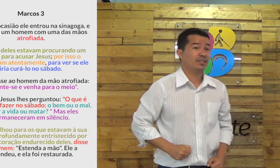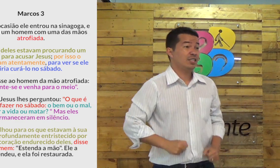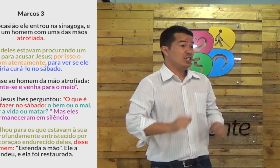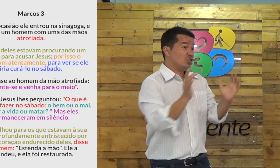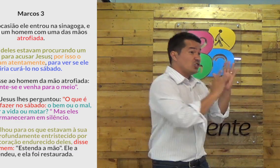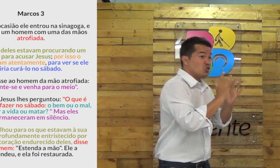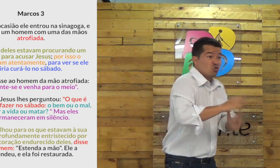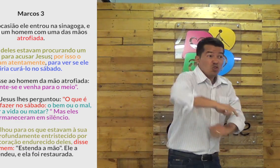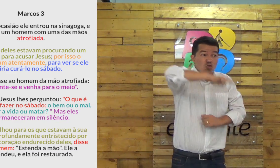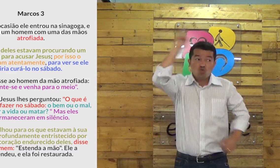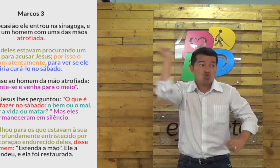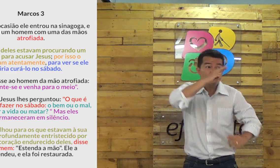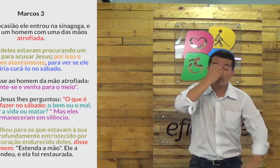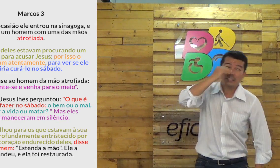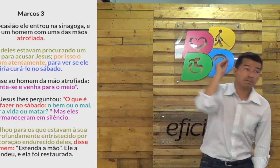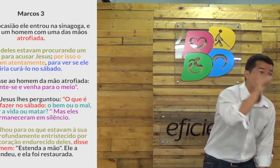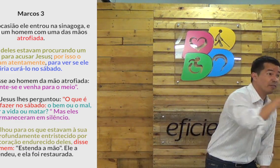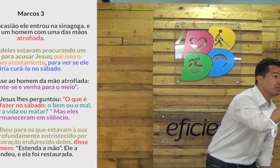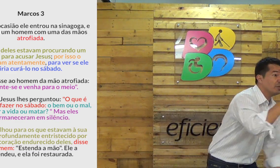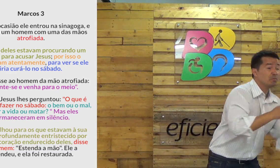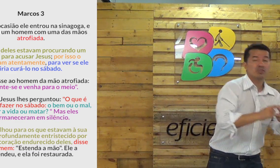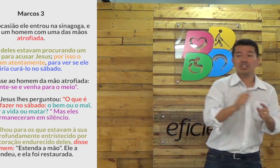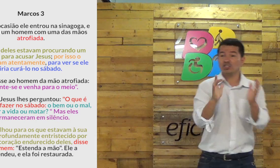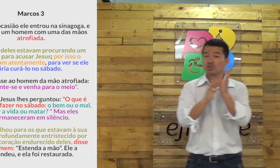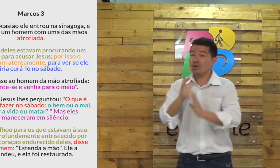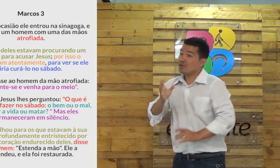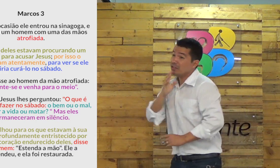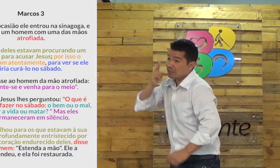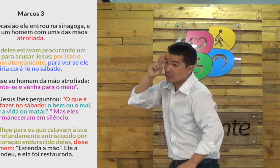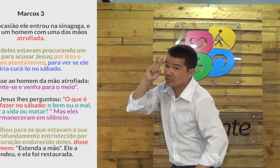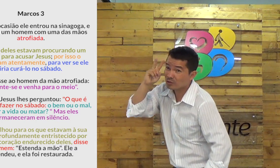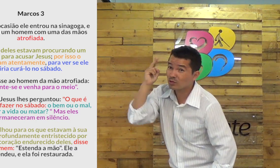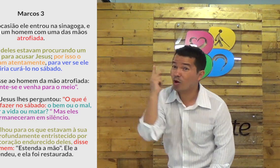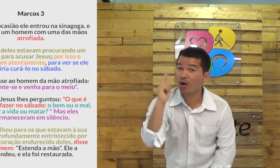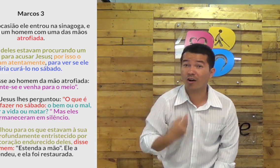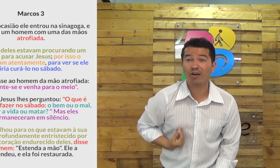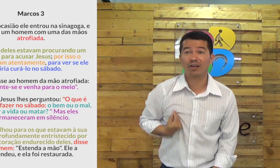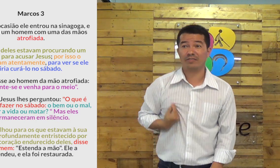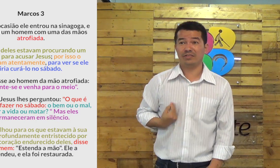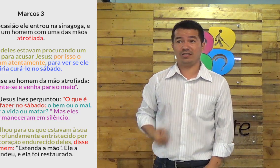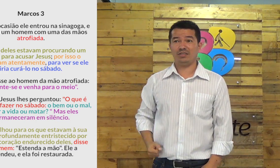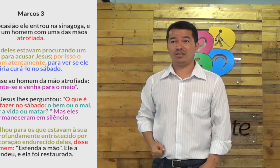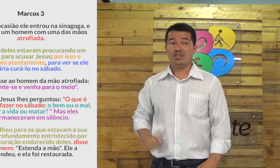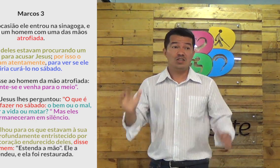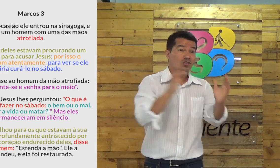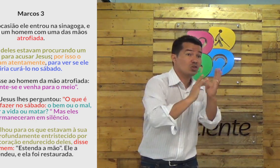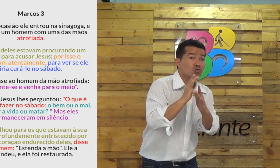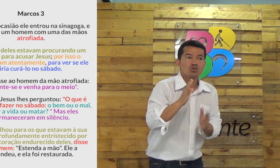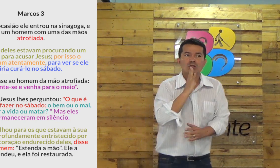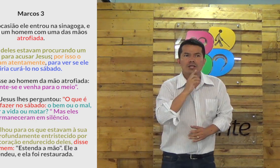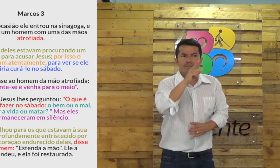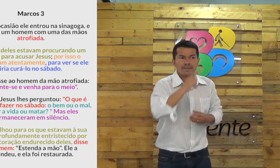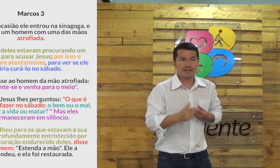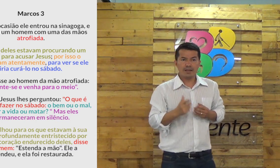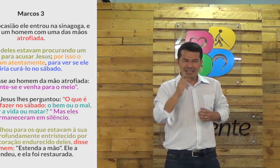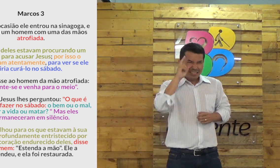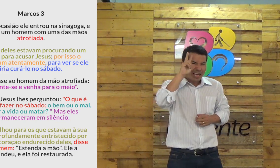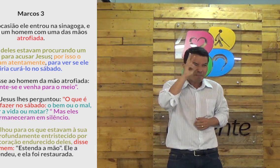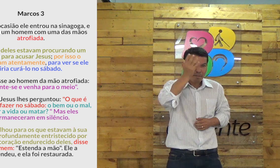você. Jesus nunca vai te esquecer. Porque Jesus te conhece. Ele conhece a sua história de vida. Jesus conhece.